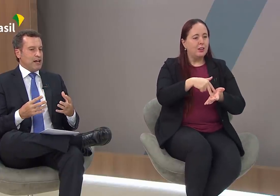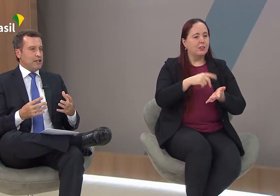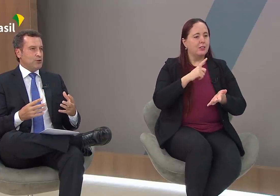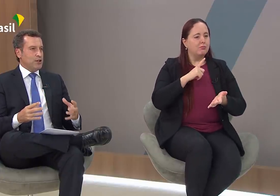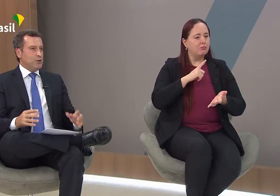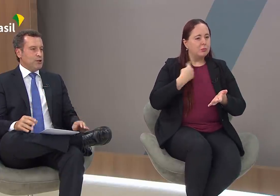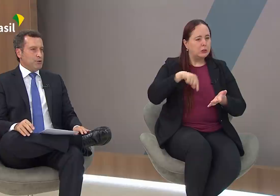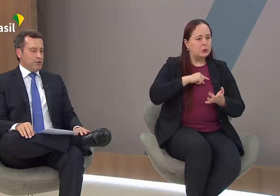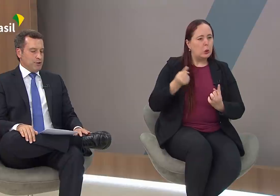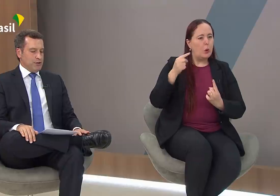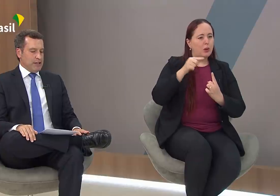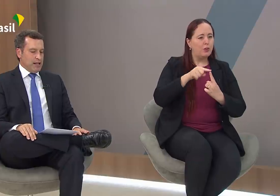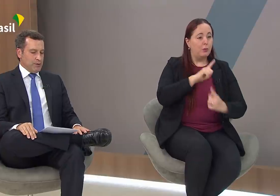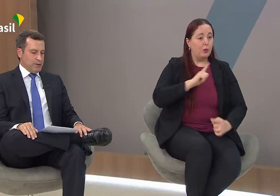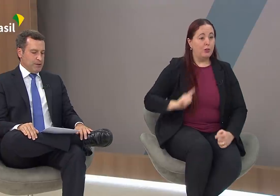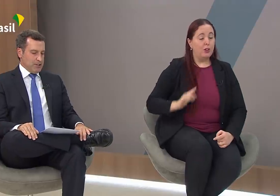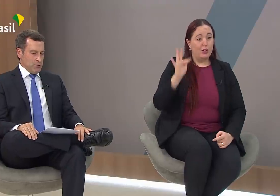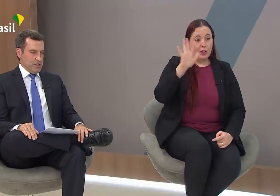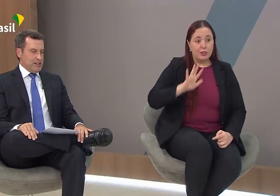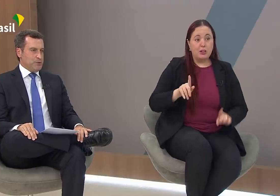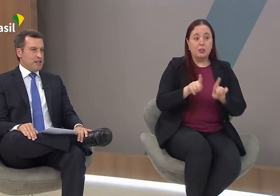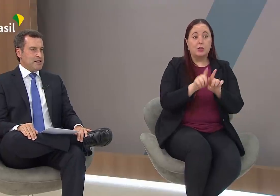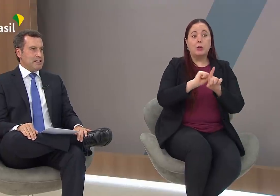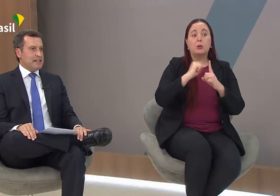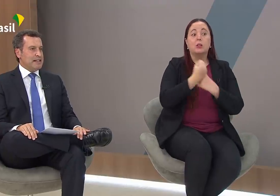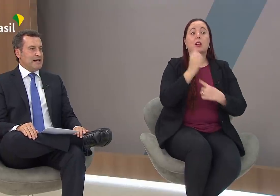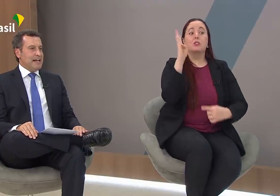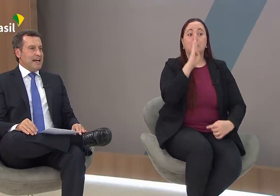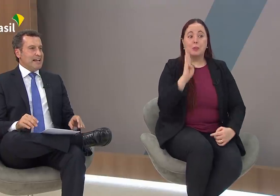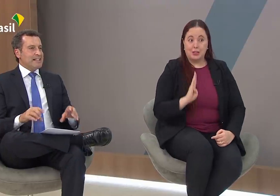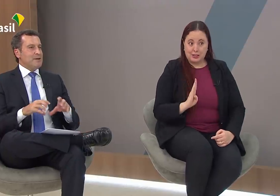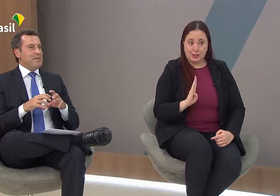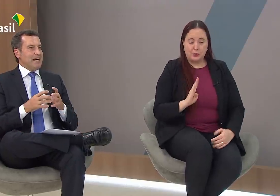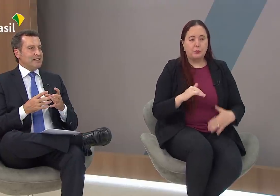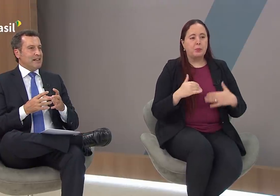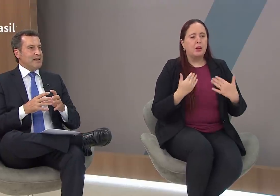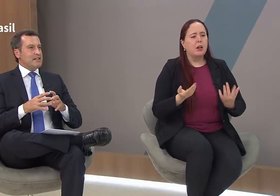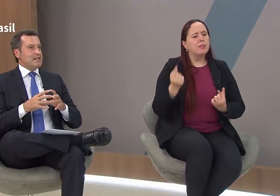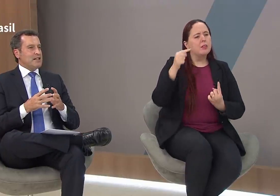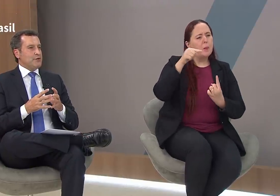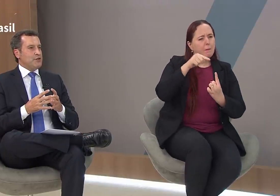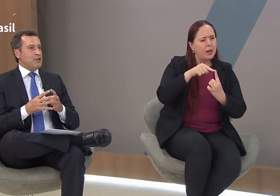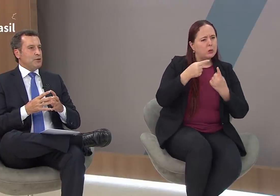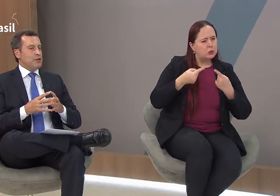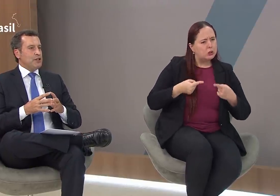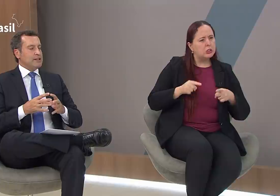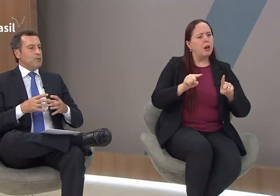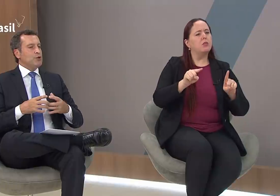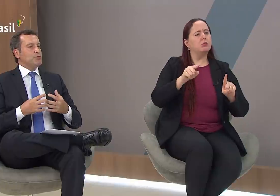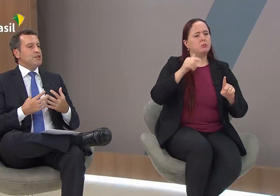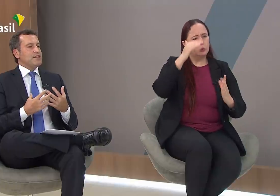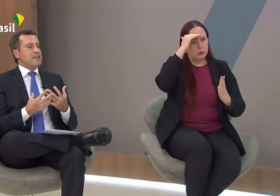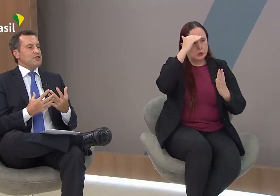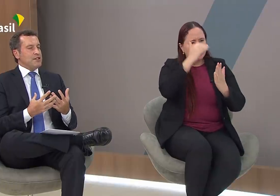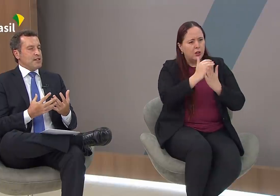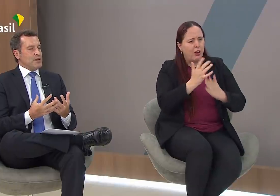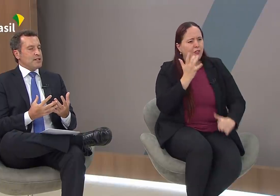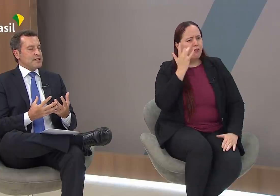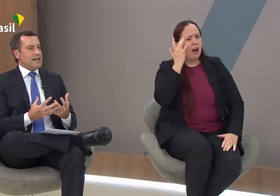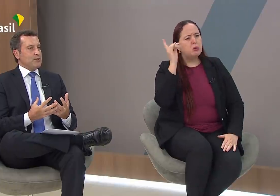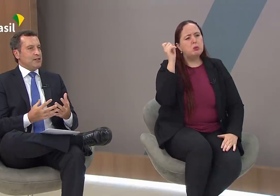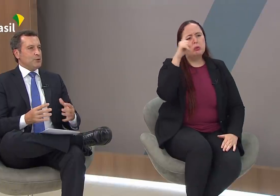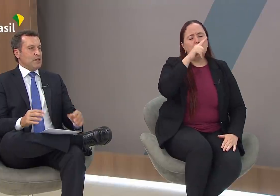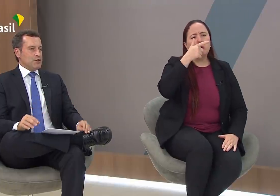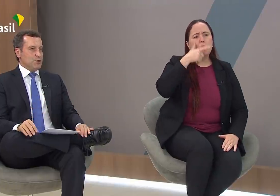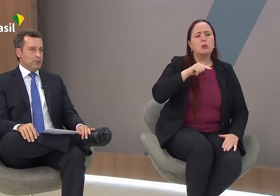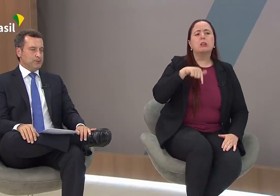sendo buscado pelo governo federal e pela sociedade brasileira. Essa meta, esse desafio, está muito distante de ser